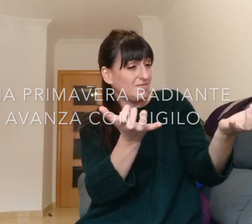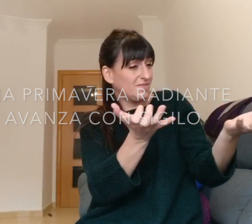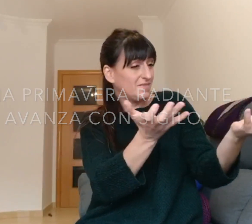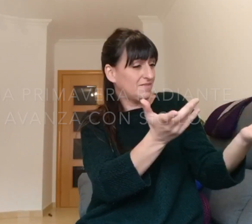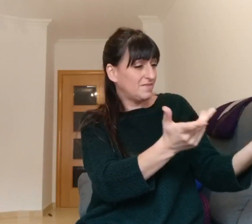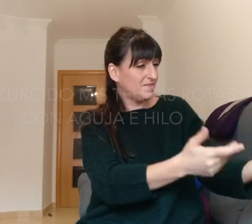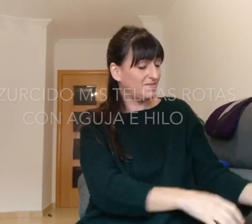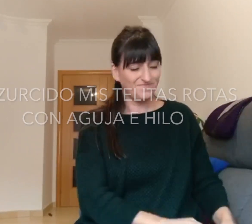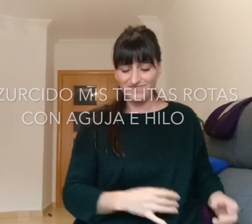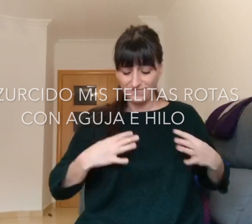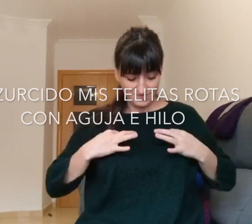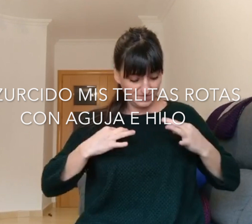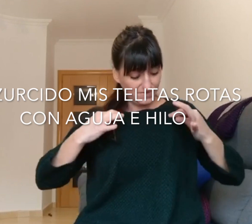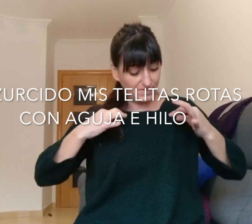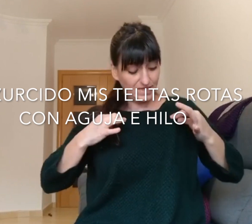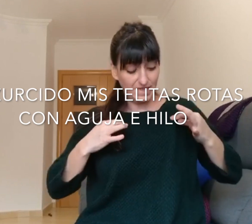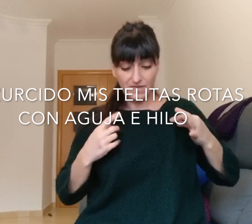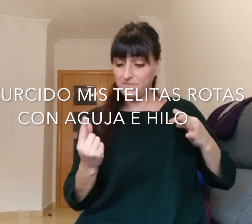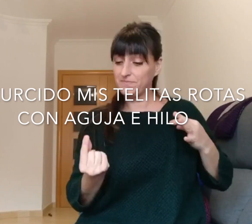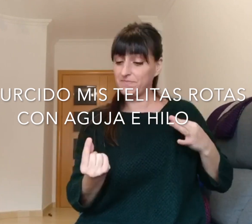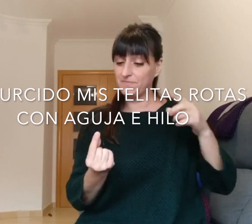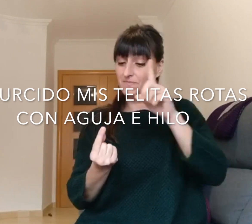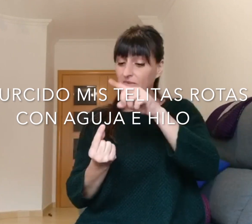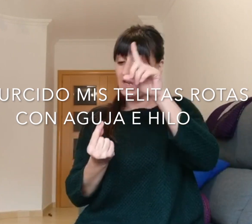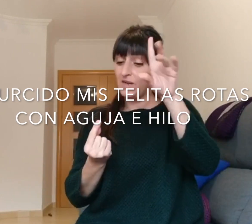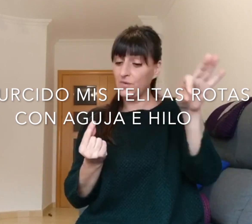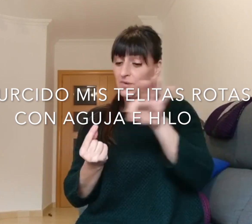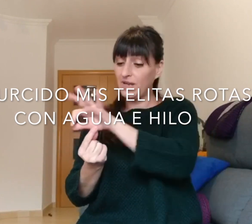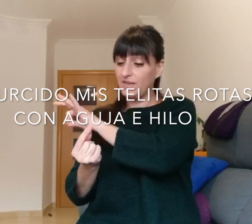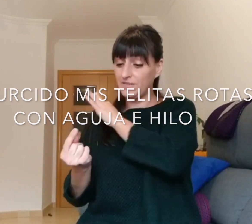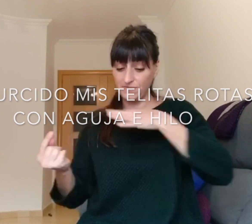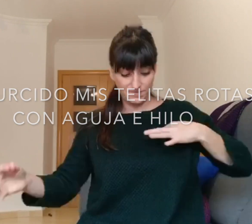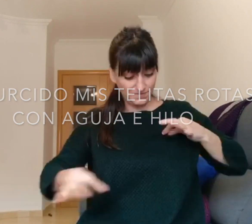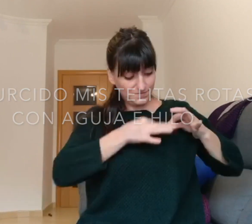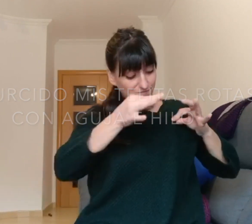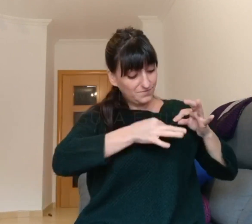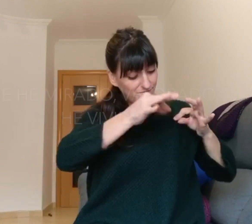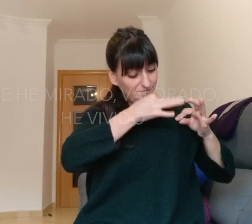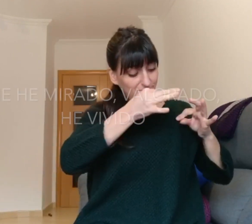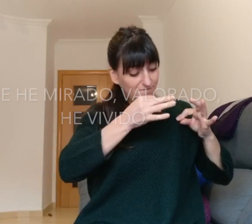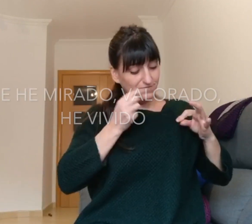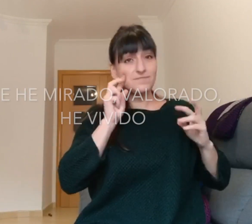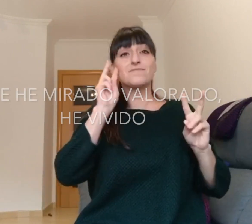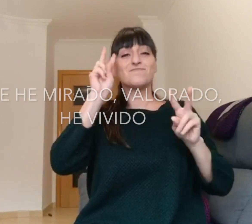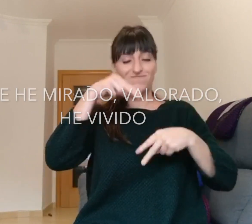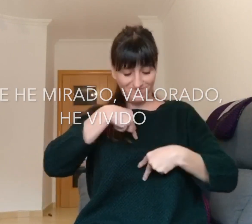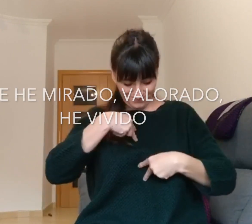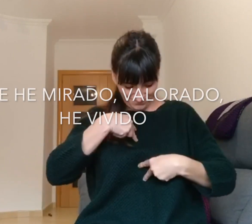He zurcido mis telitas rotas con aguja y hilo Me he mirado,